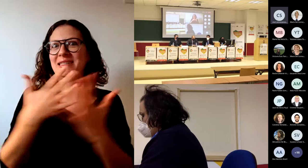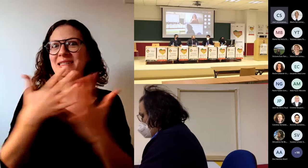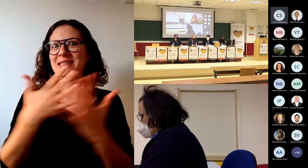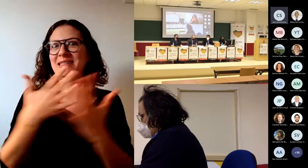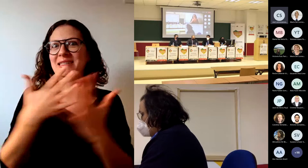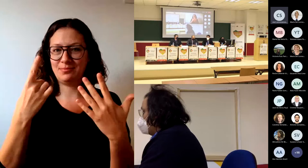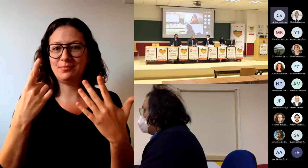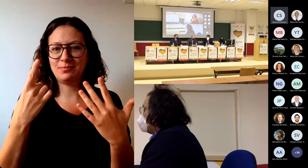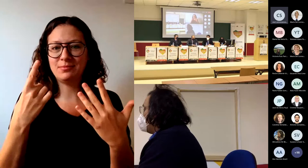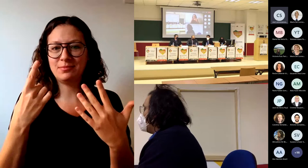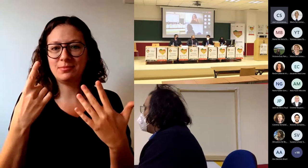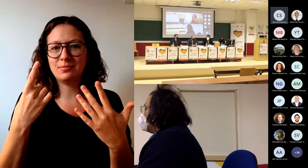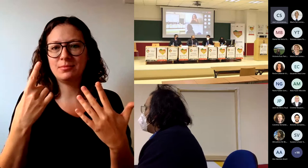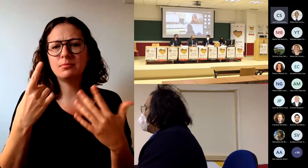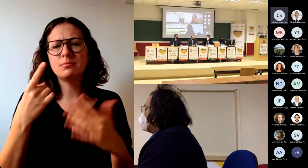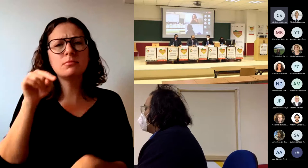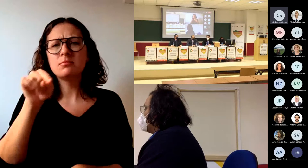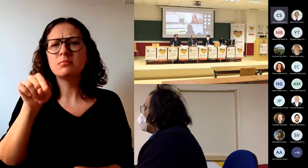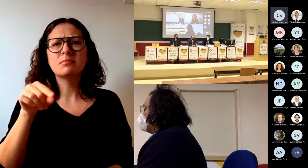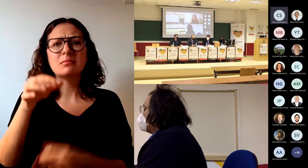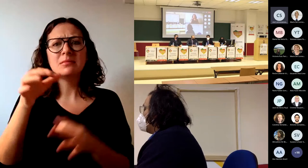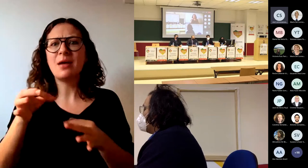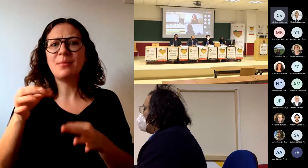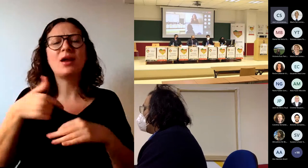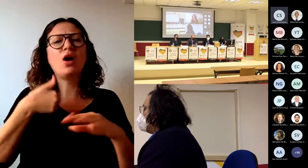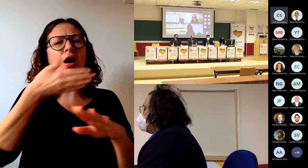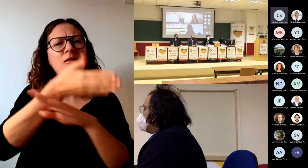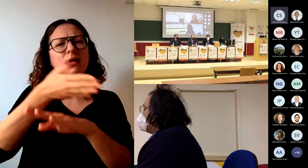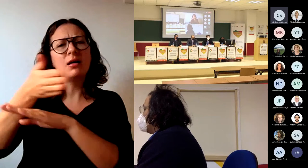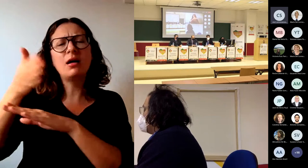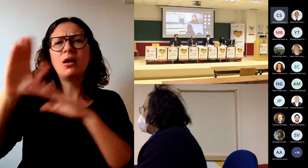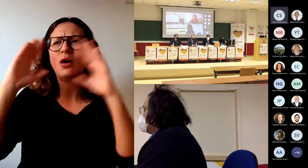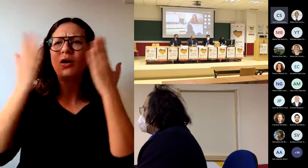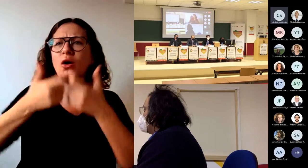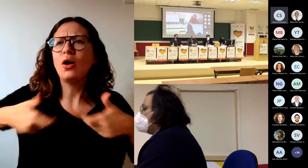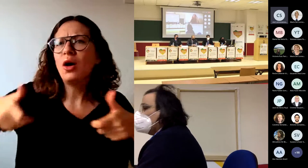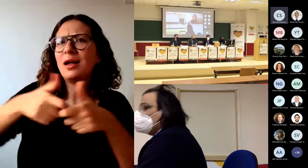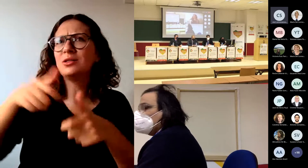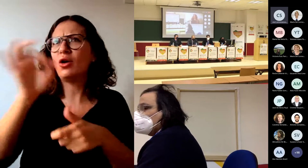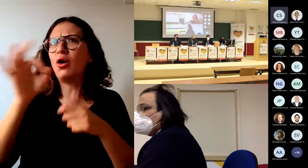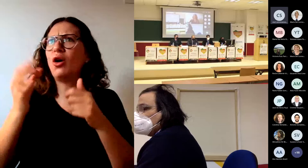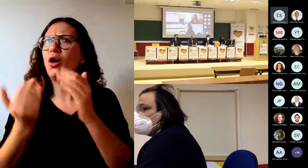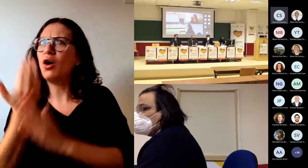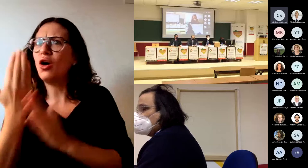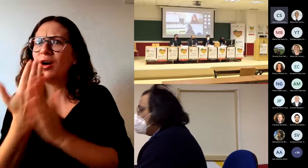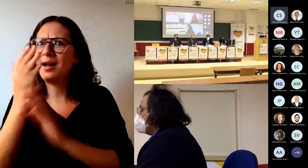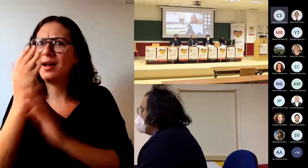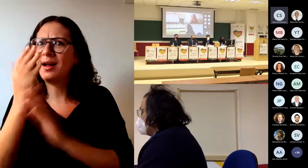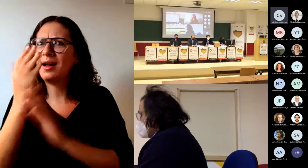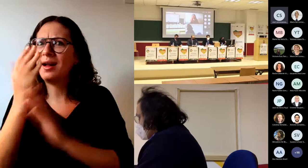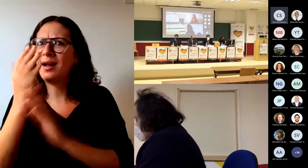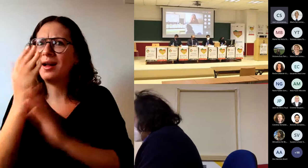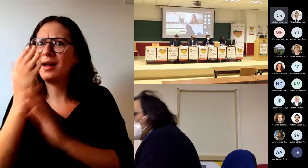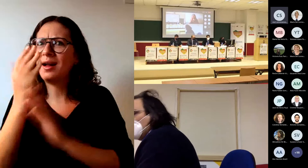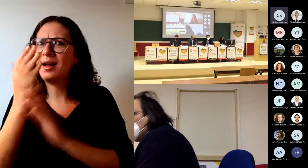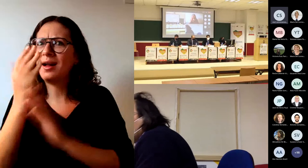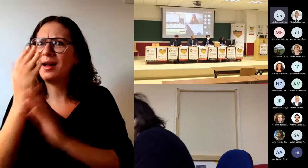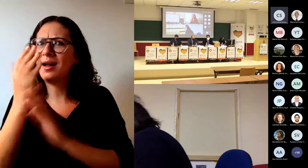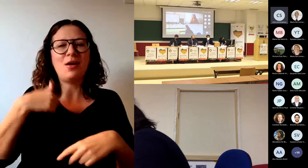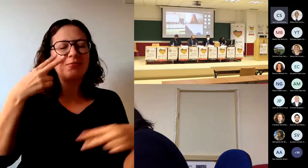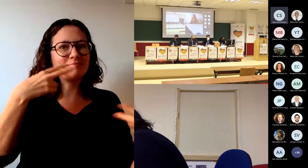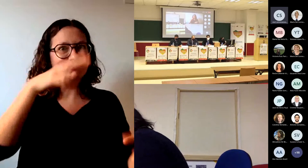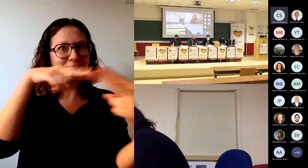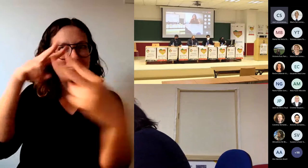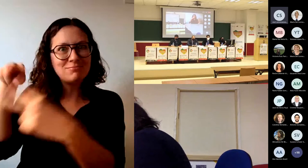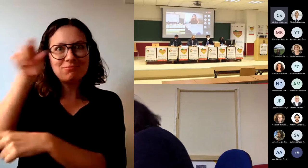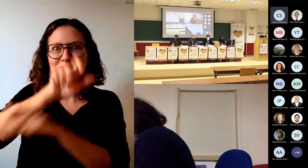un hecho que sigo valorando sobremanera cada vez que asisto a un congreso o jornada del ámbito de la innovación educativa. Cómo nos brillan los ojos a los asistentes y a los